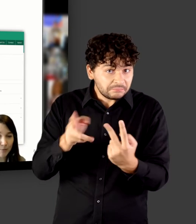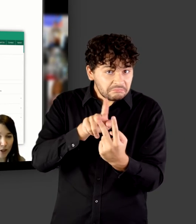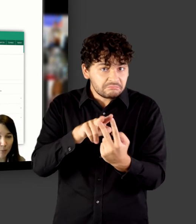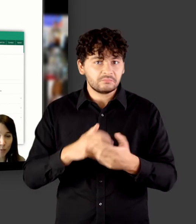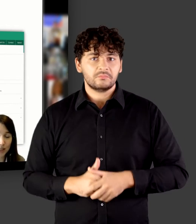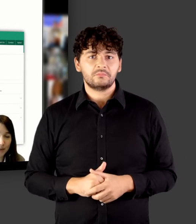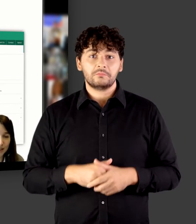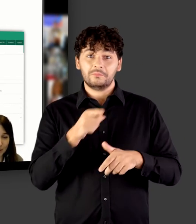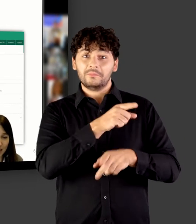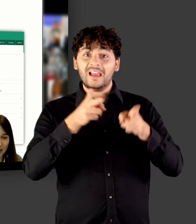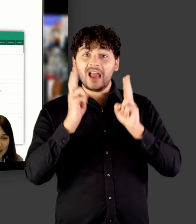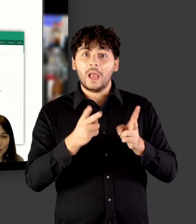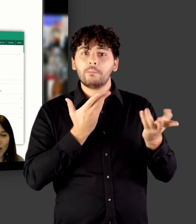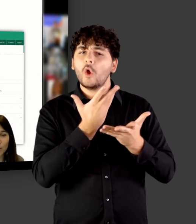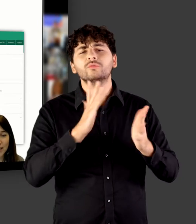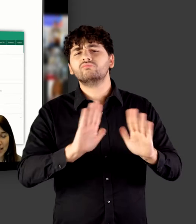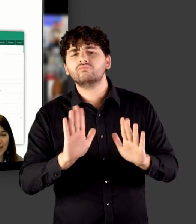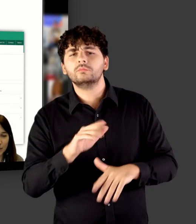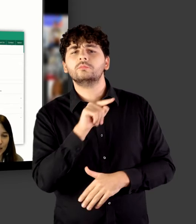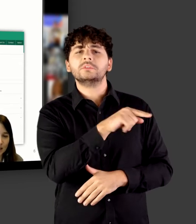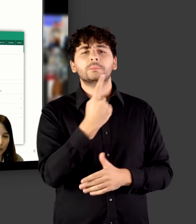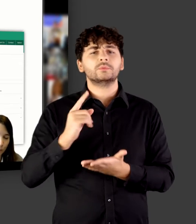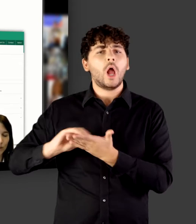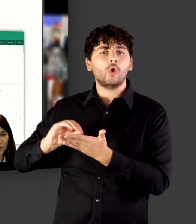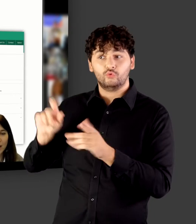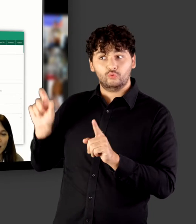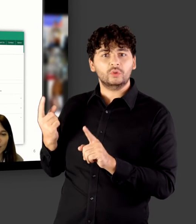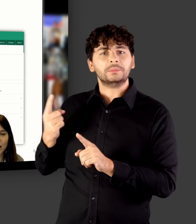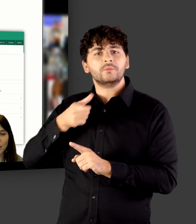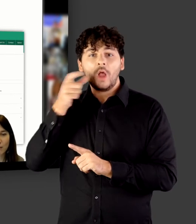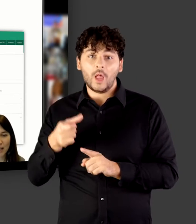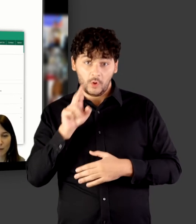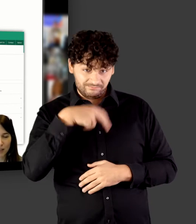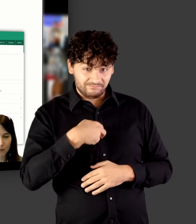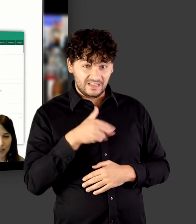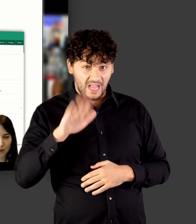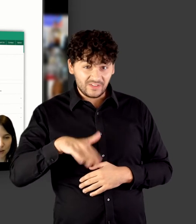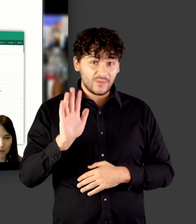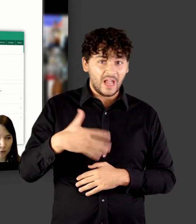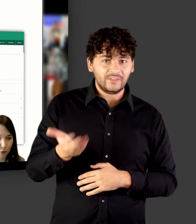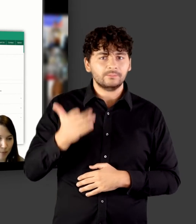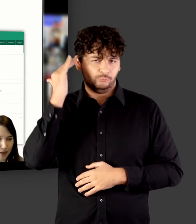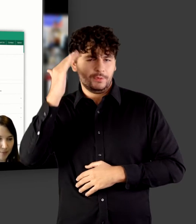Sherpa Romeo selbst ist aber keine Rechtsberatung. Letztendlich ist man als Autorin immer selber verantwortlich für das Einstellen von Dokumenten.